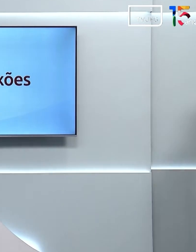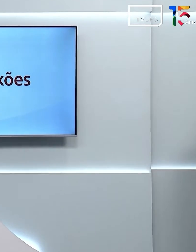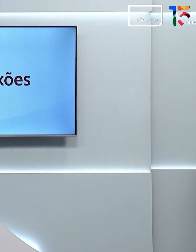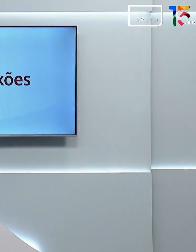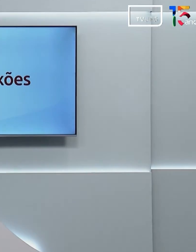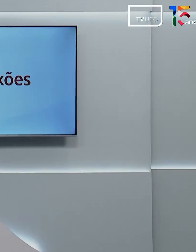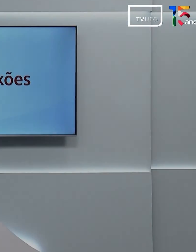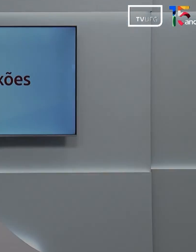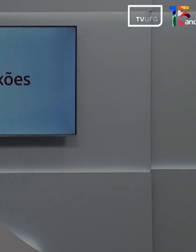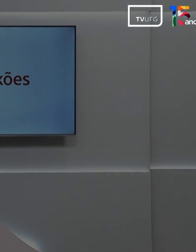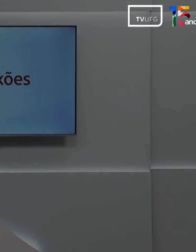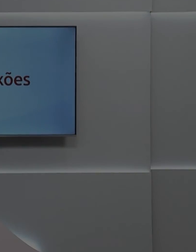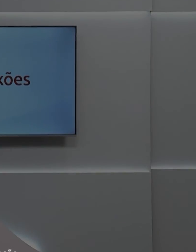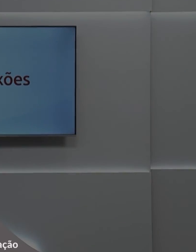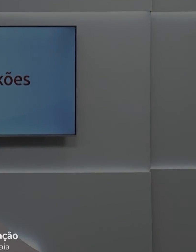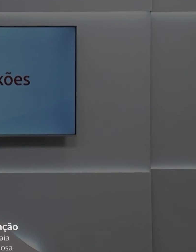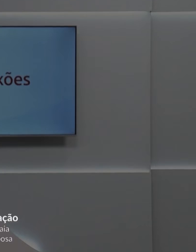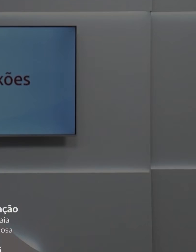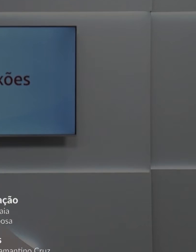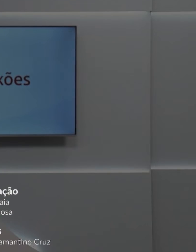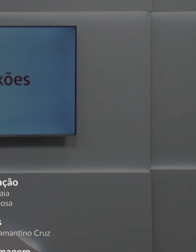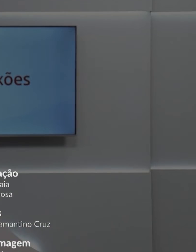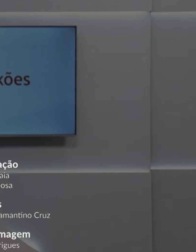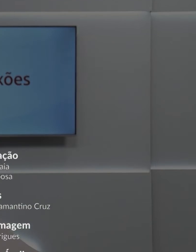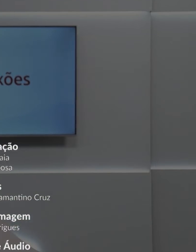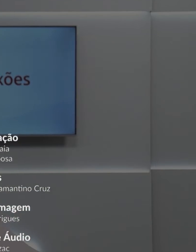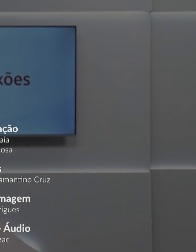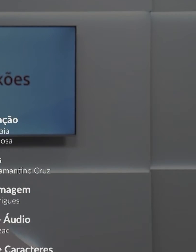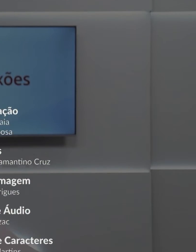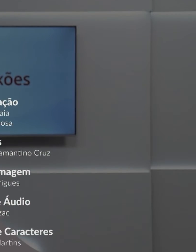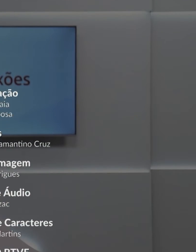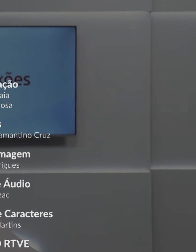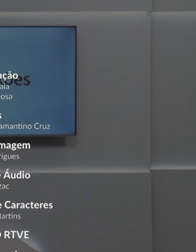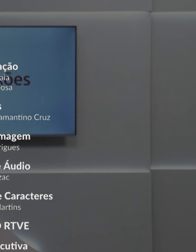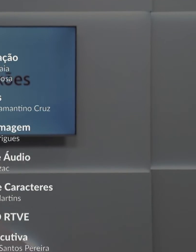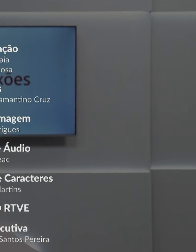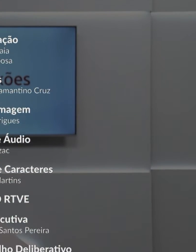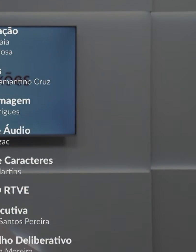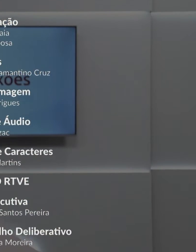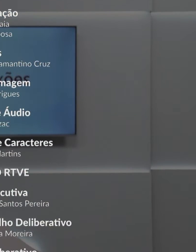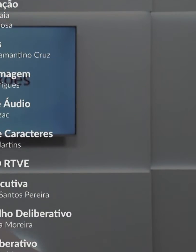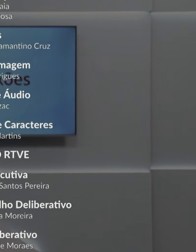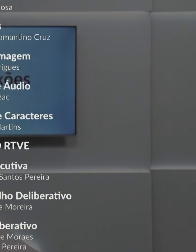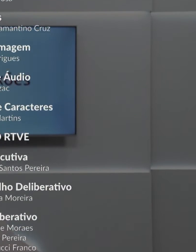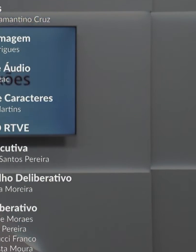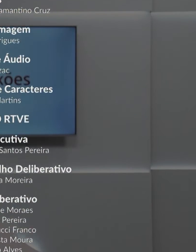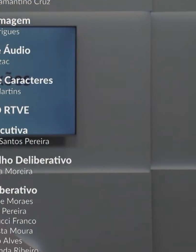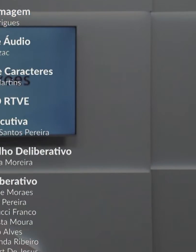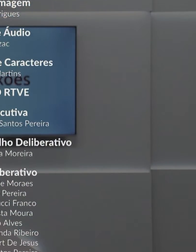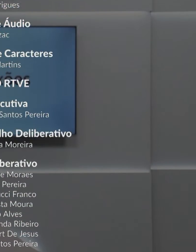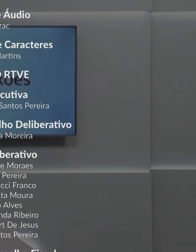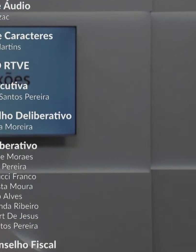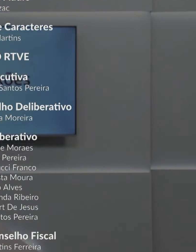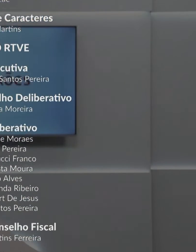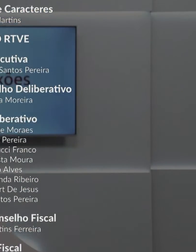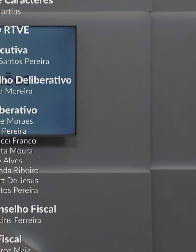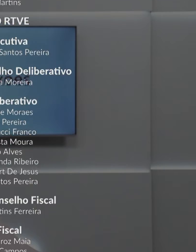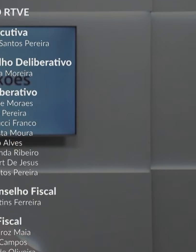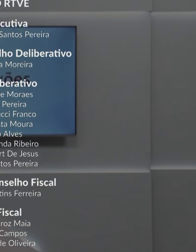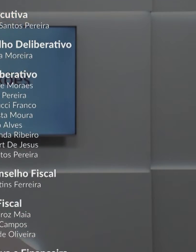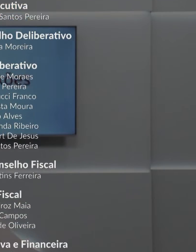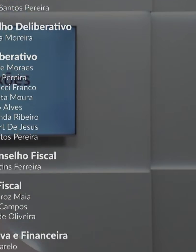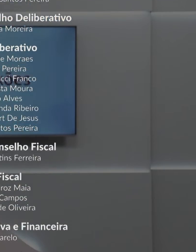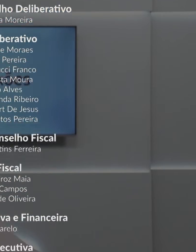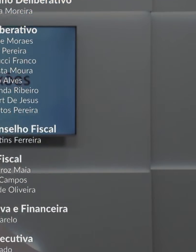gente